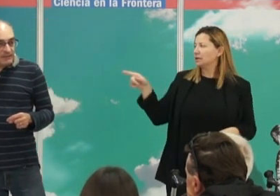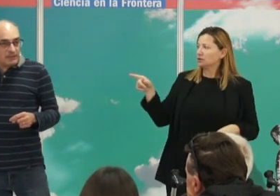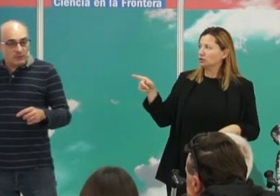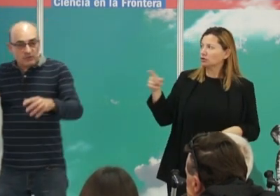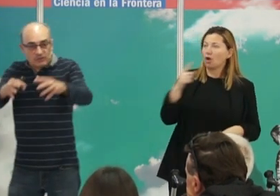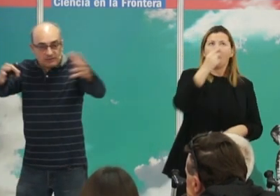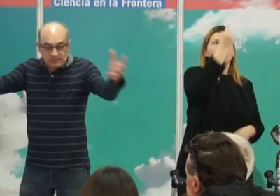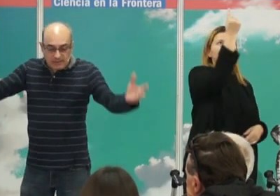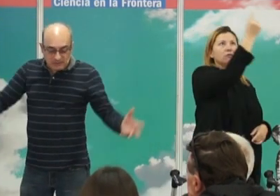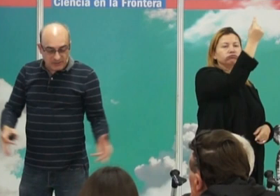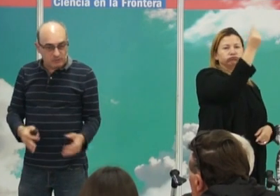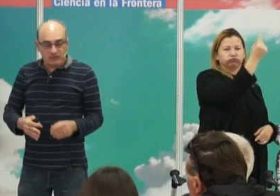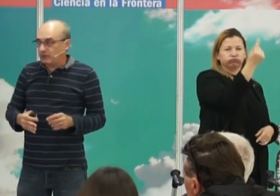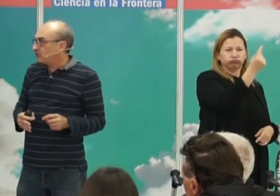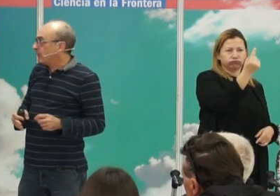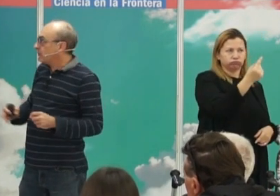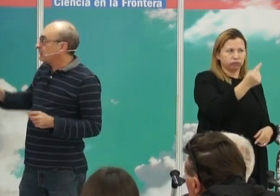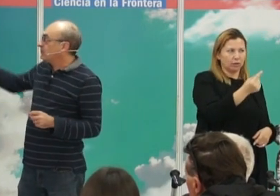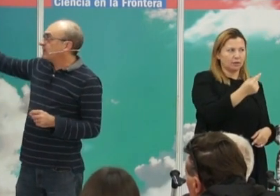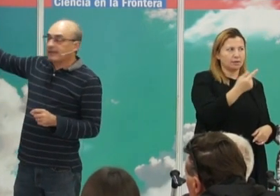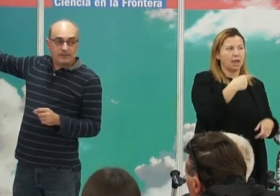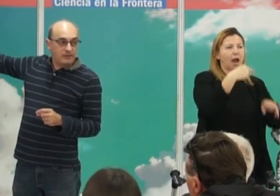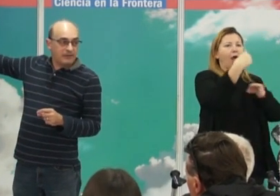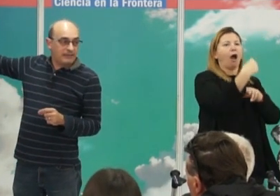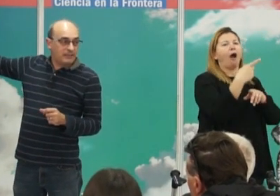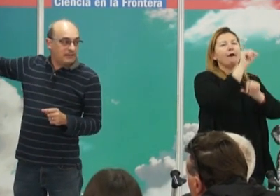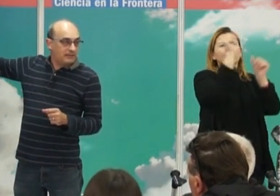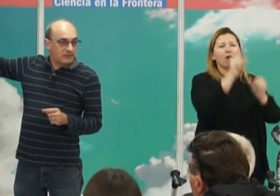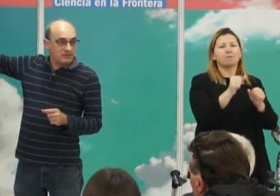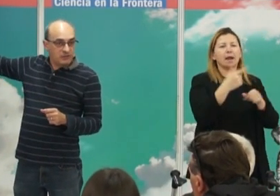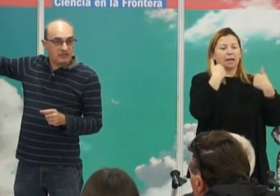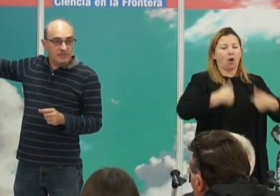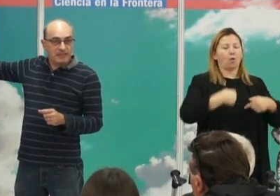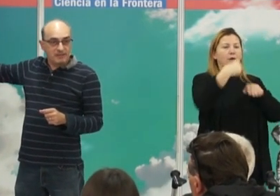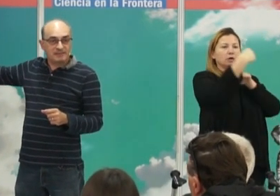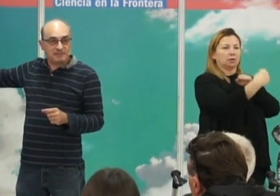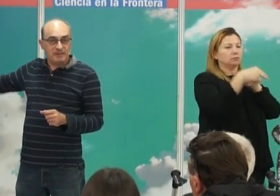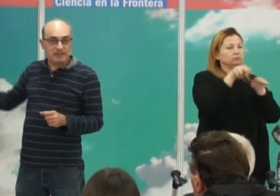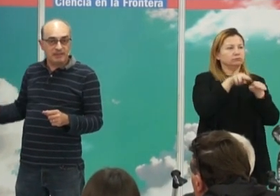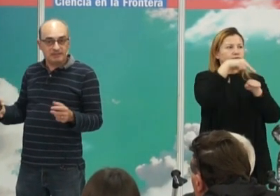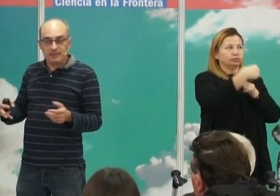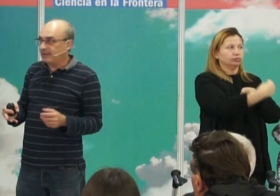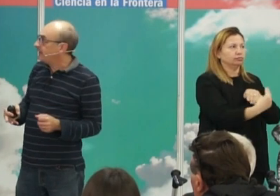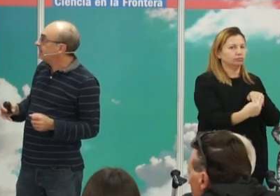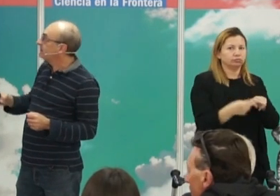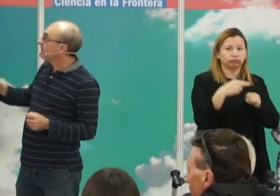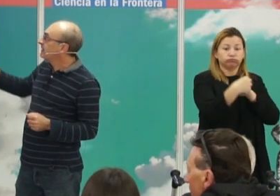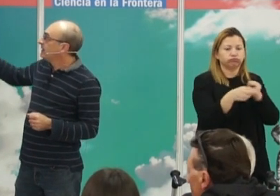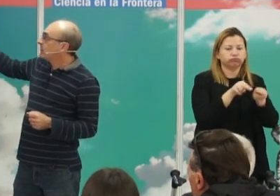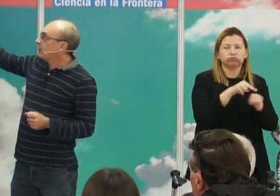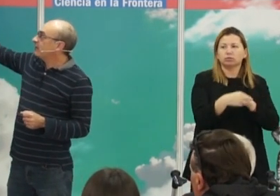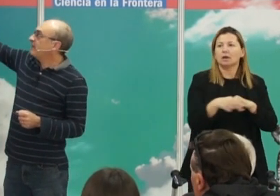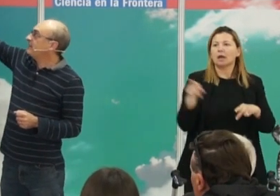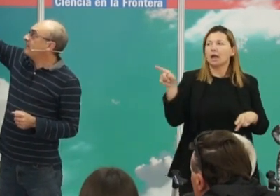artística de cómo, digamos, se dispusieron los cuerpos. Pues cuando se analizaron genéticamente, lo que se vio es que había diversas familias allí metidas.